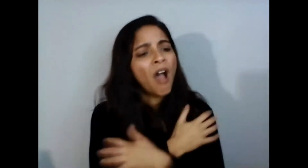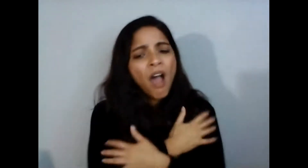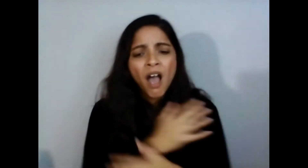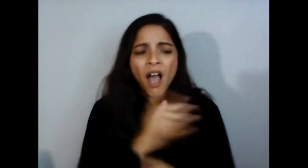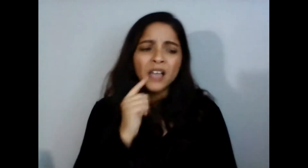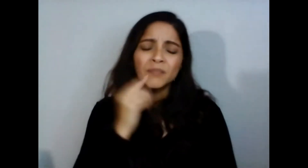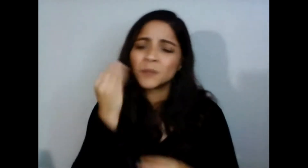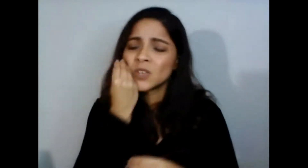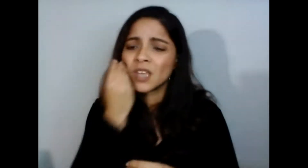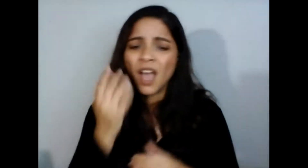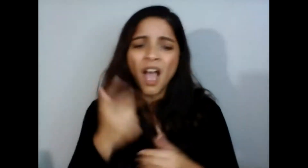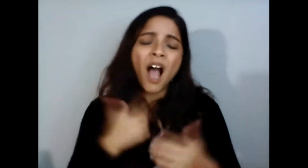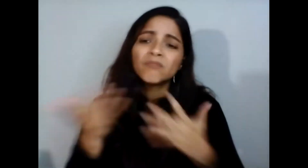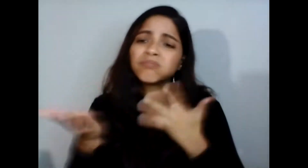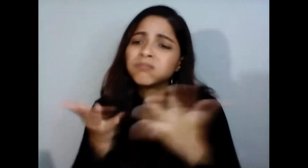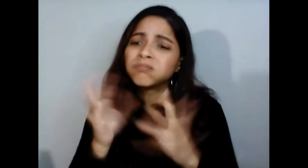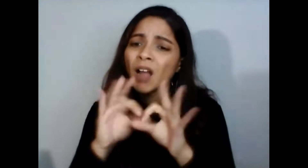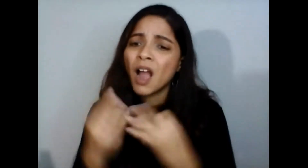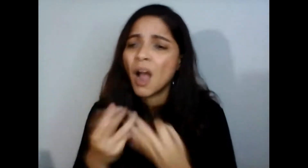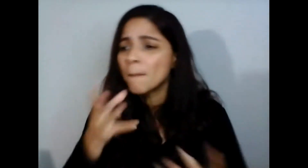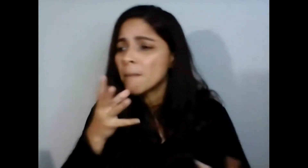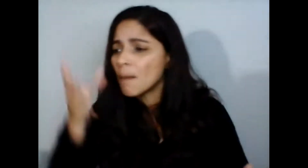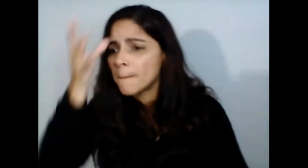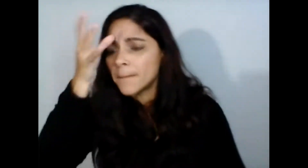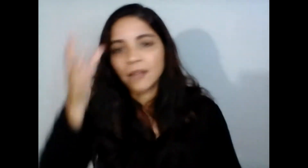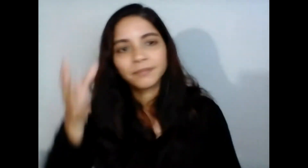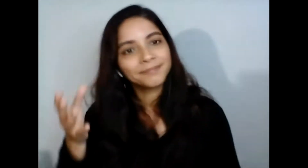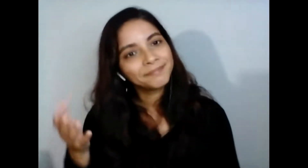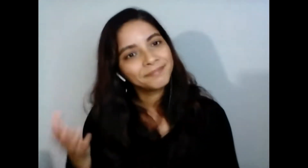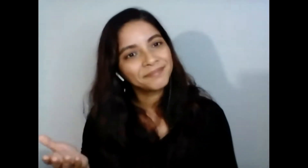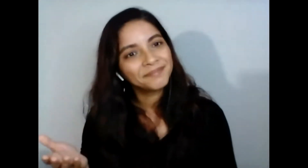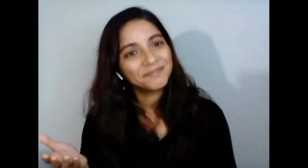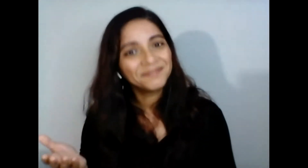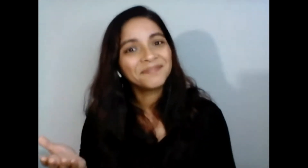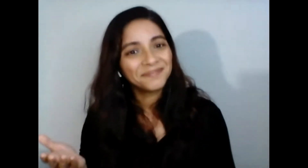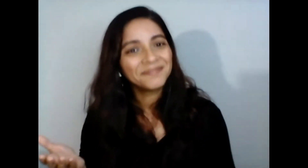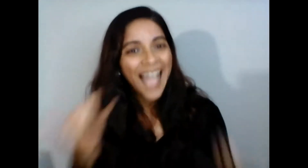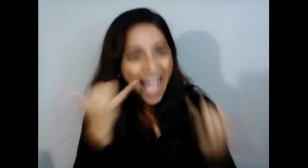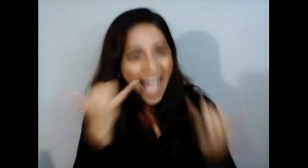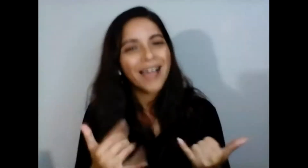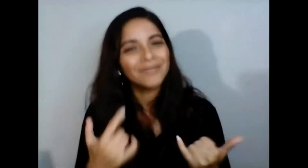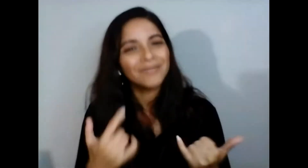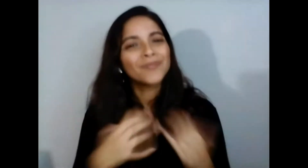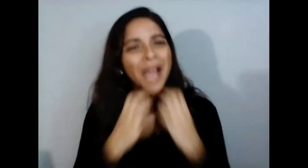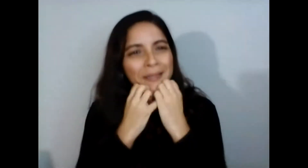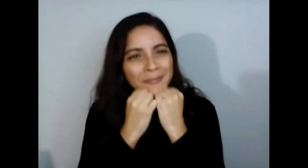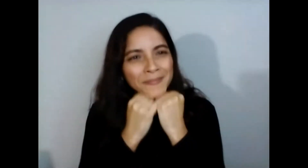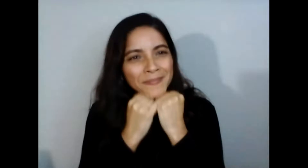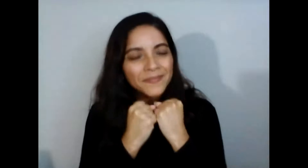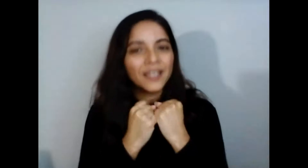que se dializaba adquirió el COVID no sabemos si fue en el en el transita el